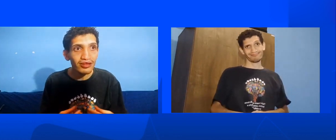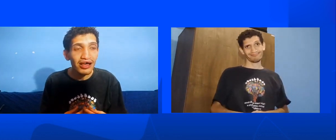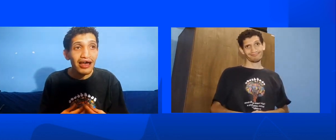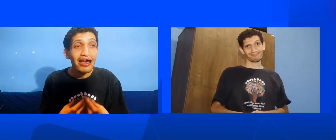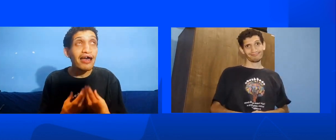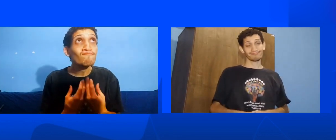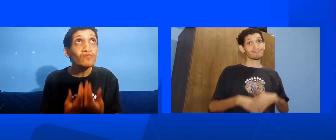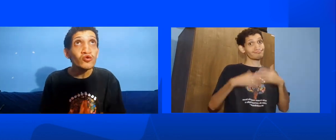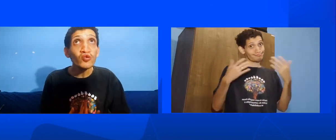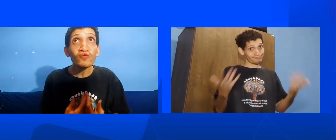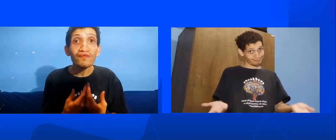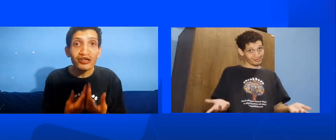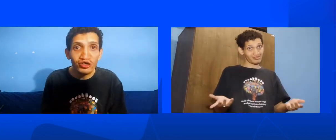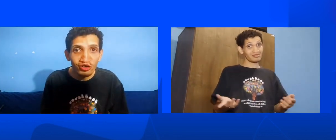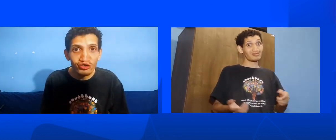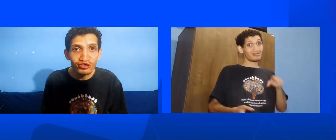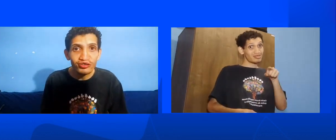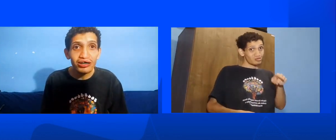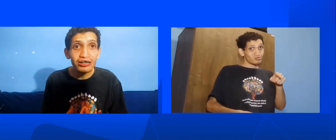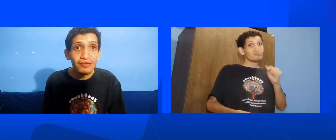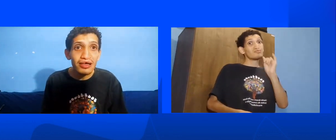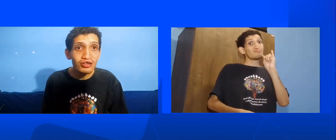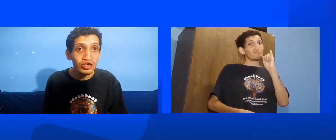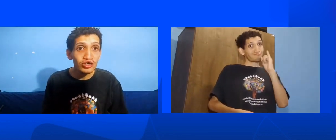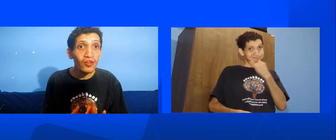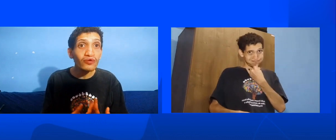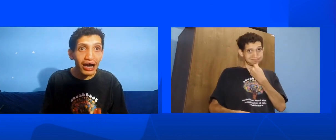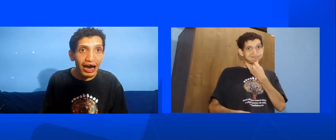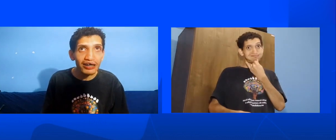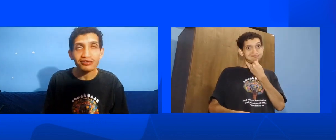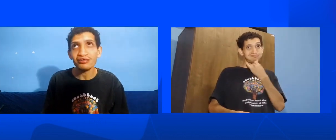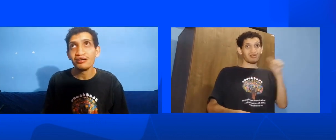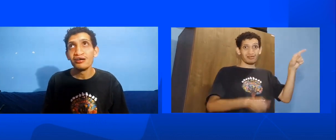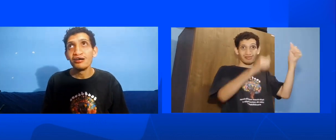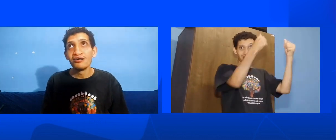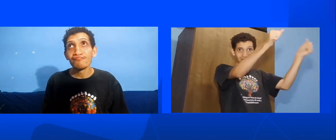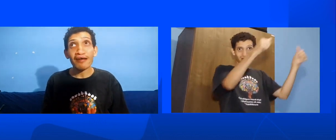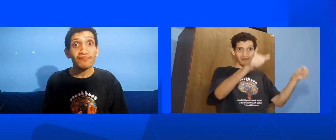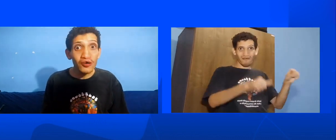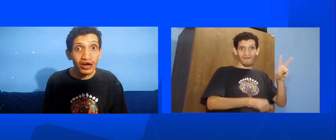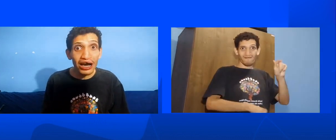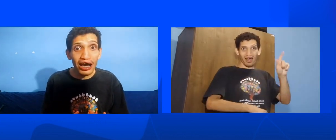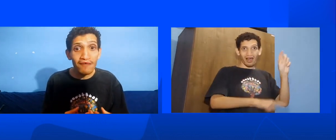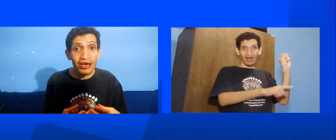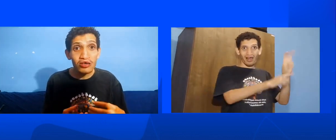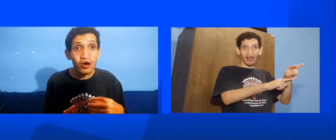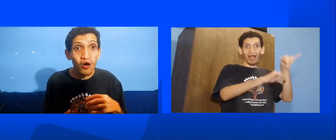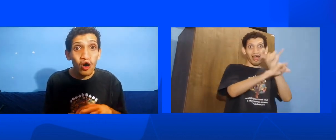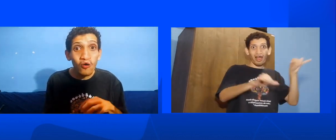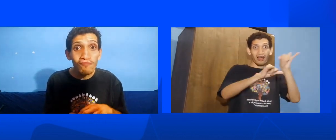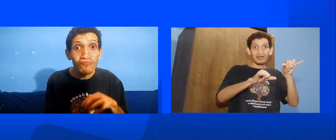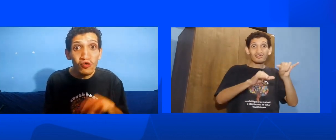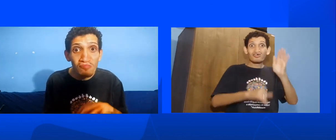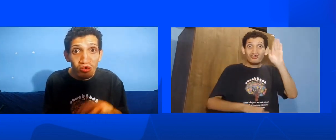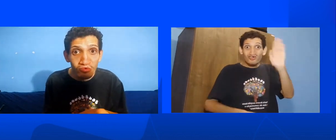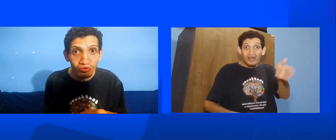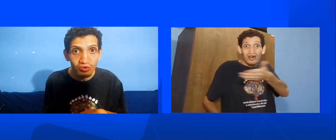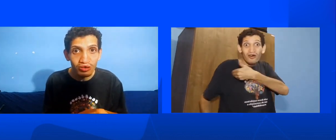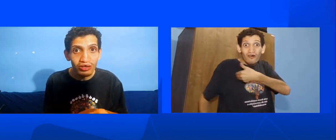É muito triste Que ainda existem lugares Para piorar Às Orgos públicos